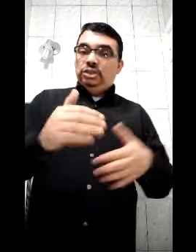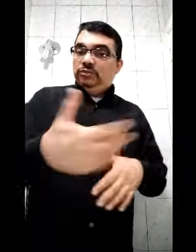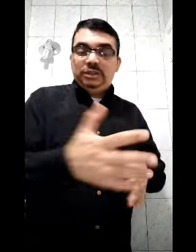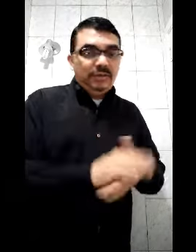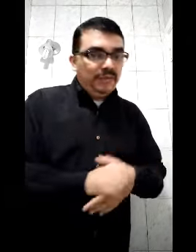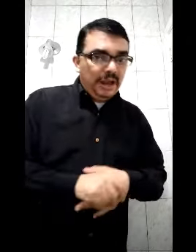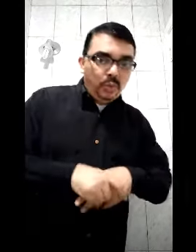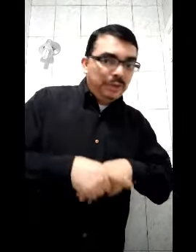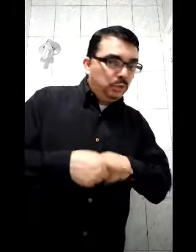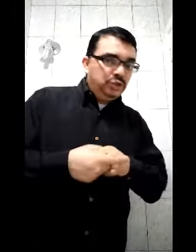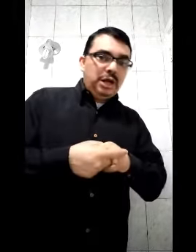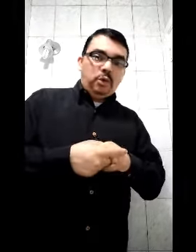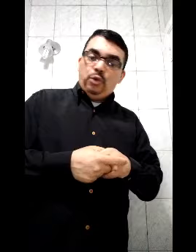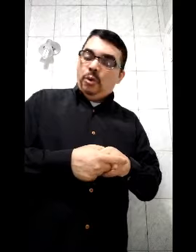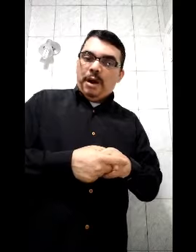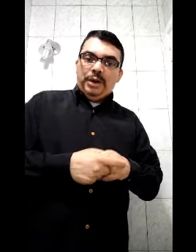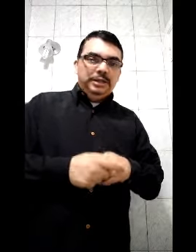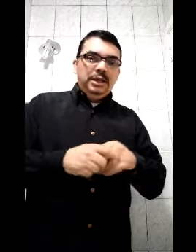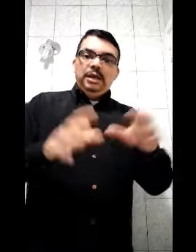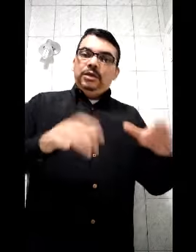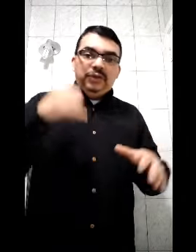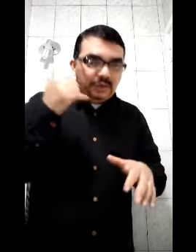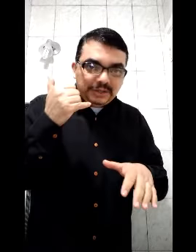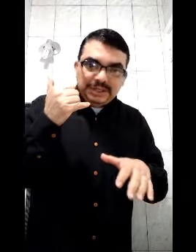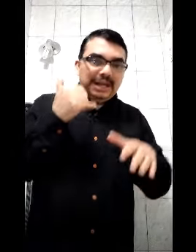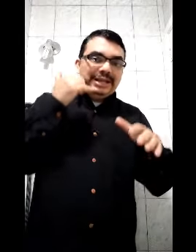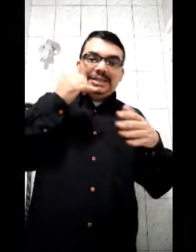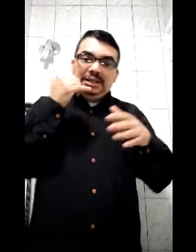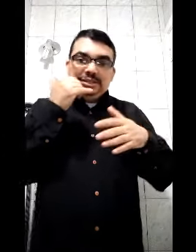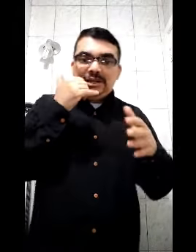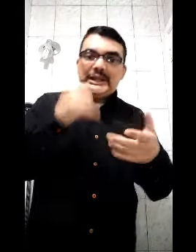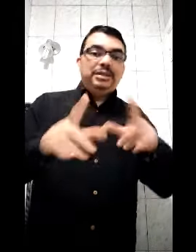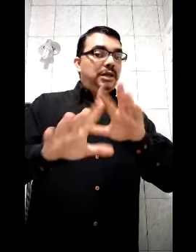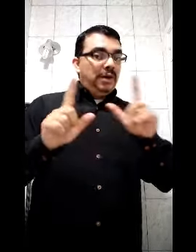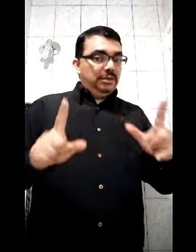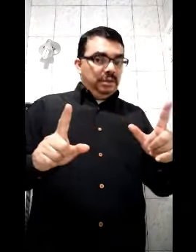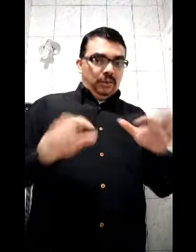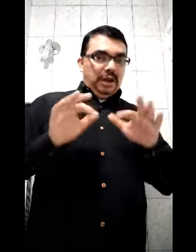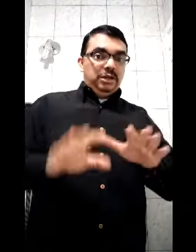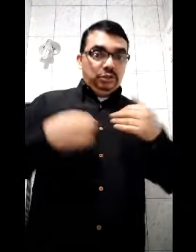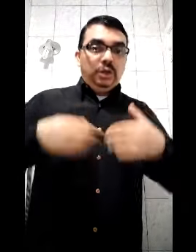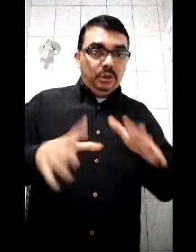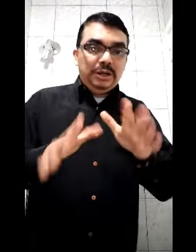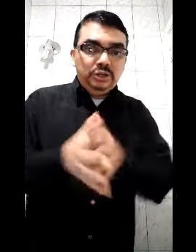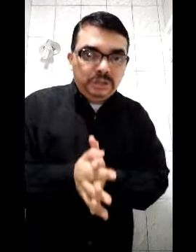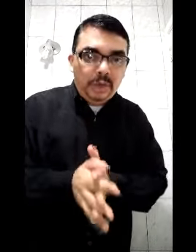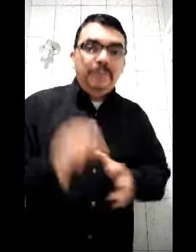de que você vai falar com um ator da Globo Global ali, que fica fazendo aquela seminha dizendo que tá atendendo. Não. Acredito. Eu acredito que não.